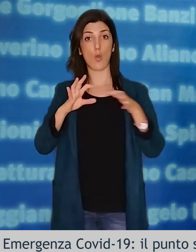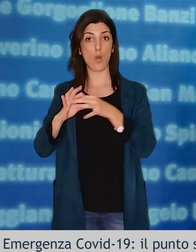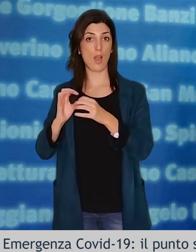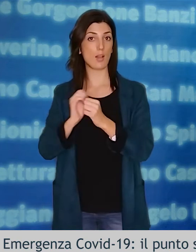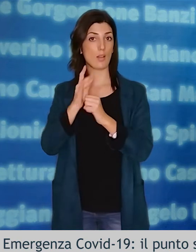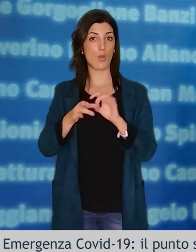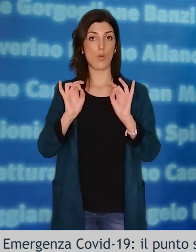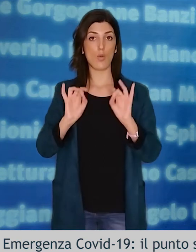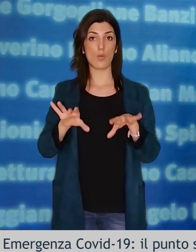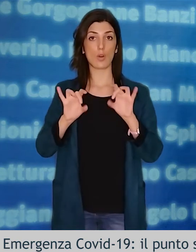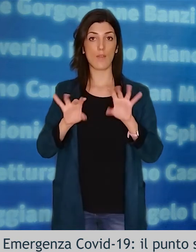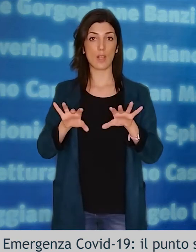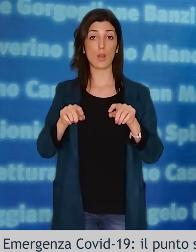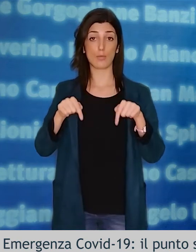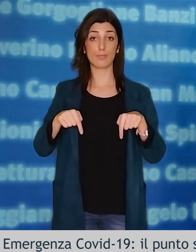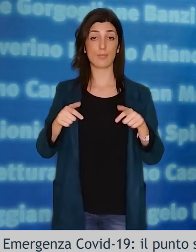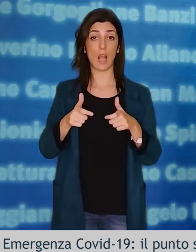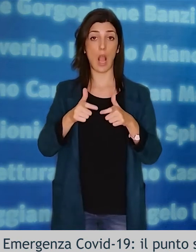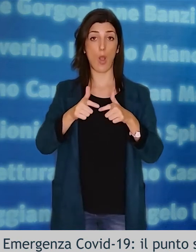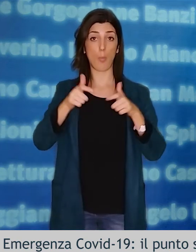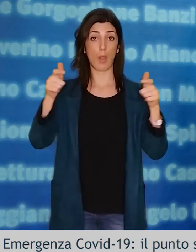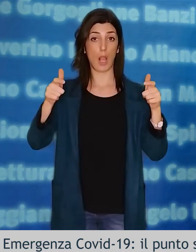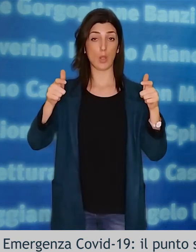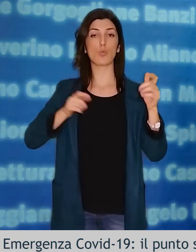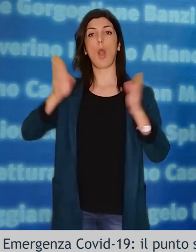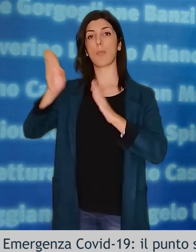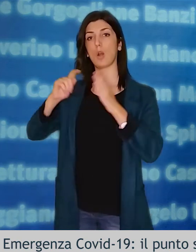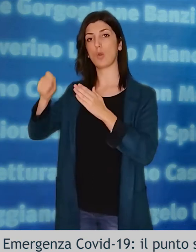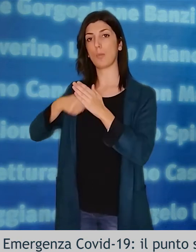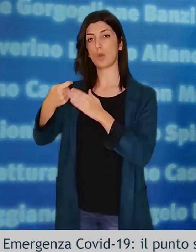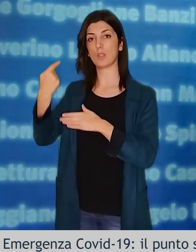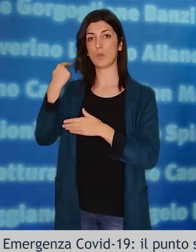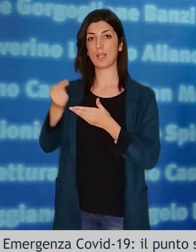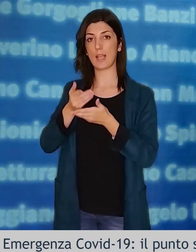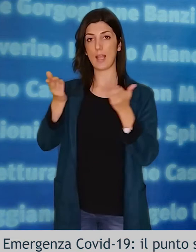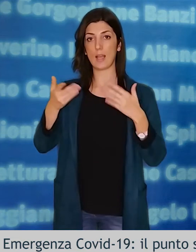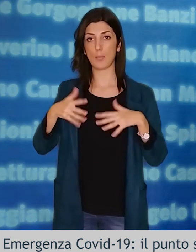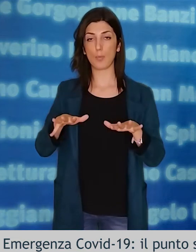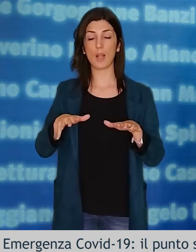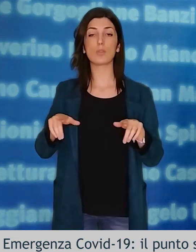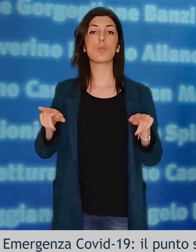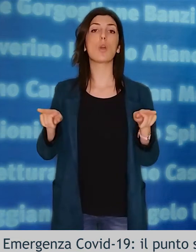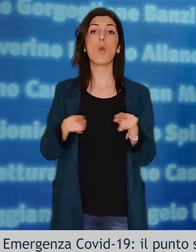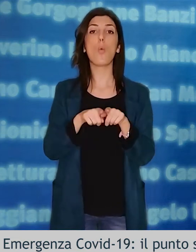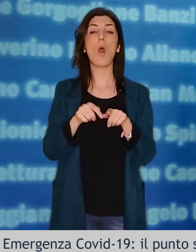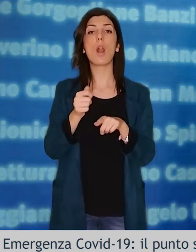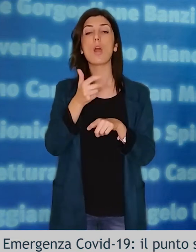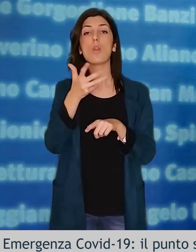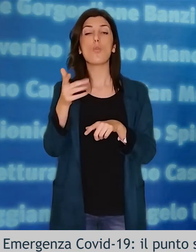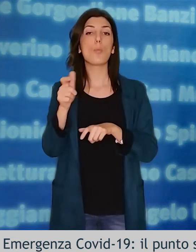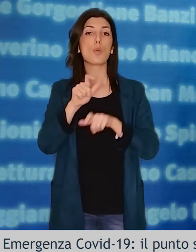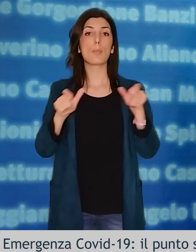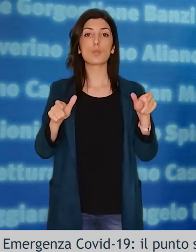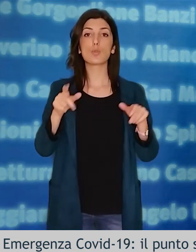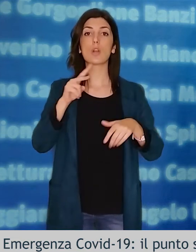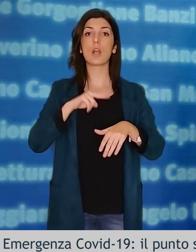dedicate è in aumento rispetto al bollettino precedente, così come il numero dei ricoverati nei